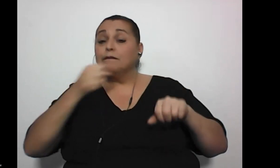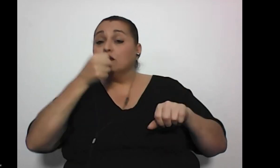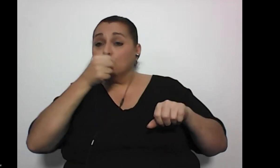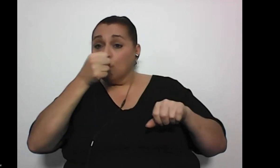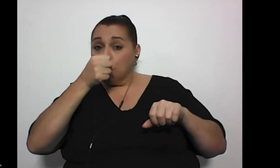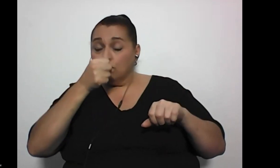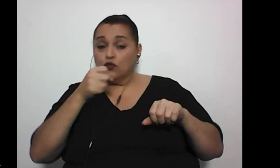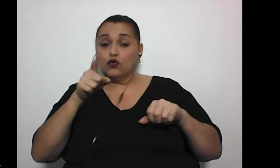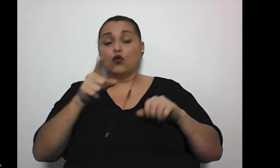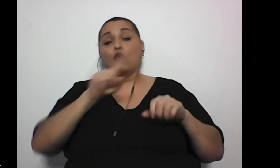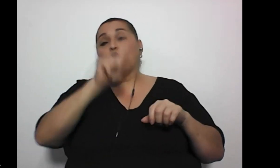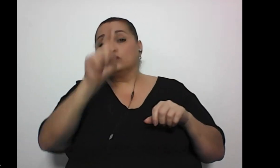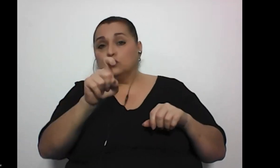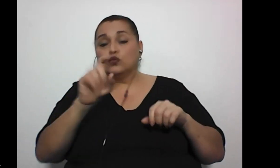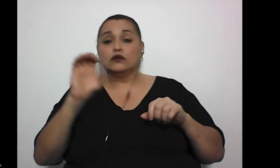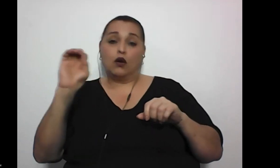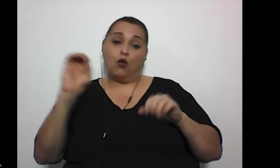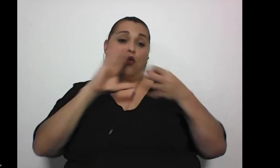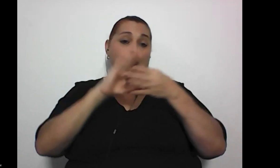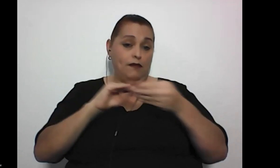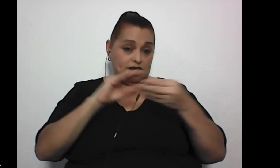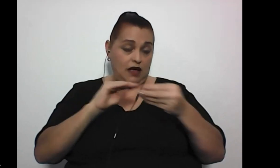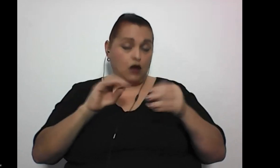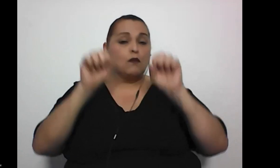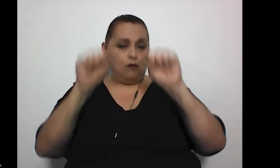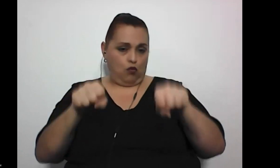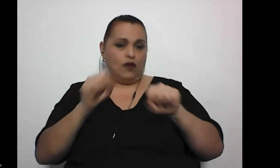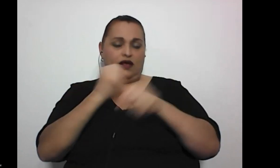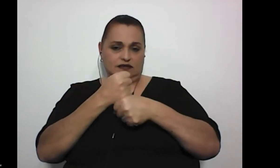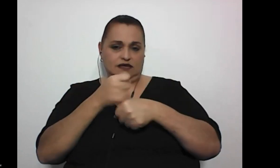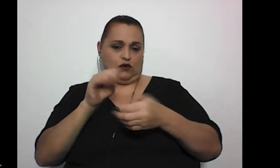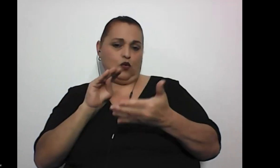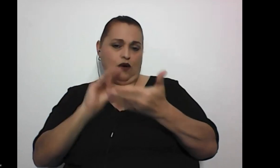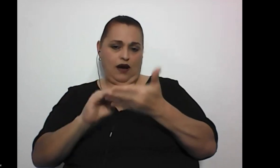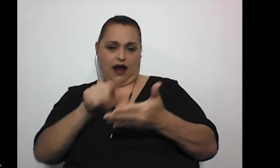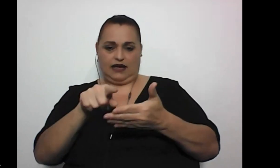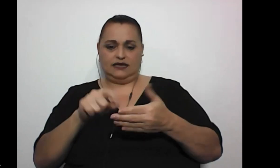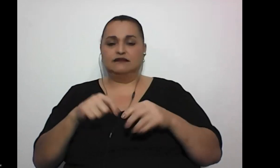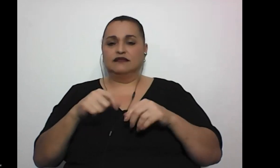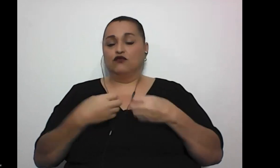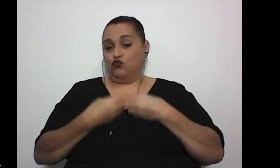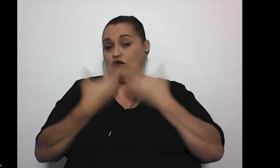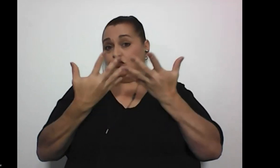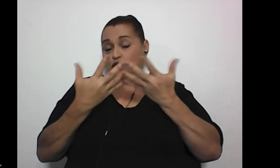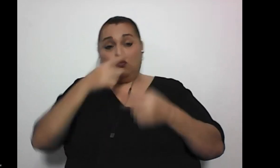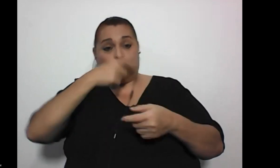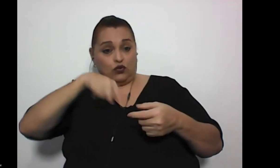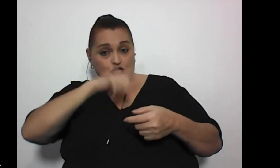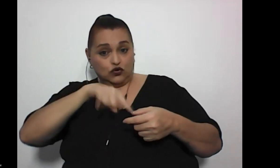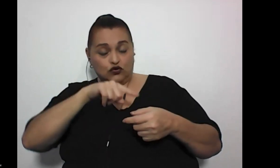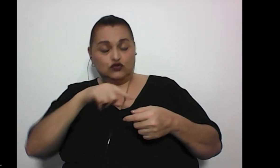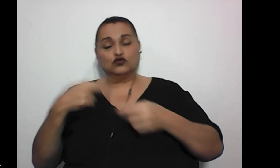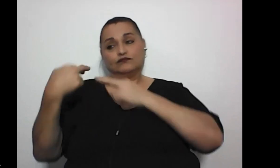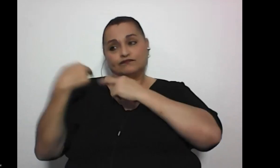para hacer una consulta o un comentario puede indicar ahí en una con una reacción y nosotras nos